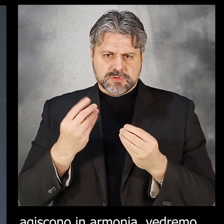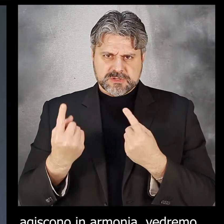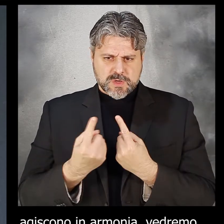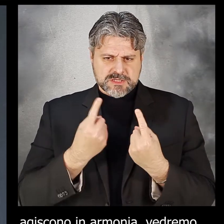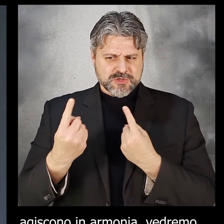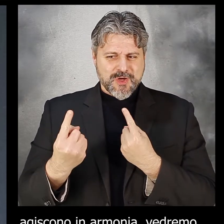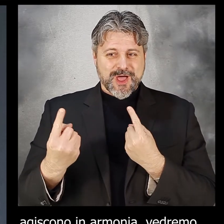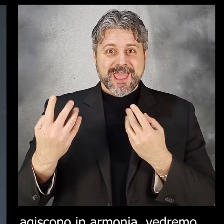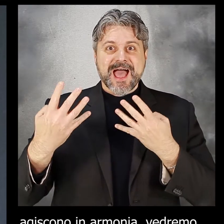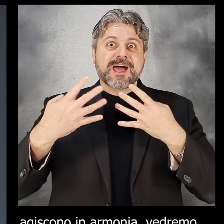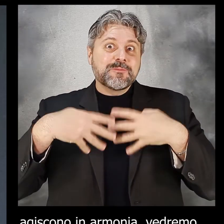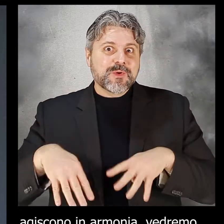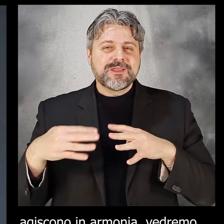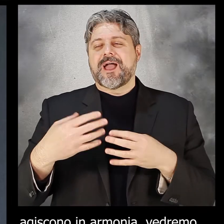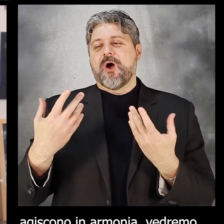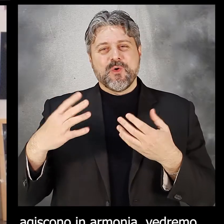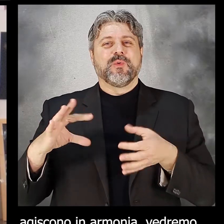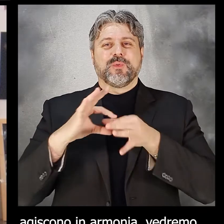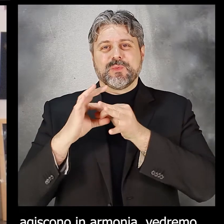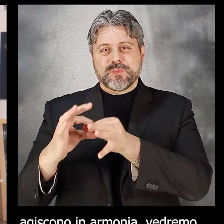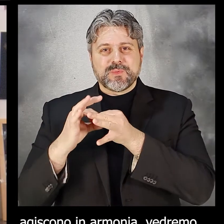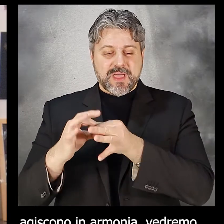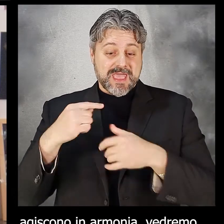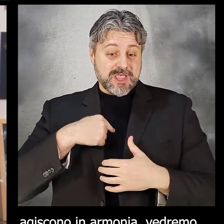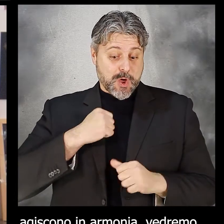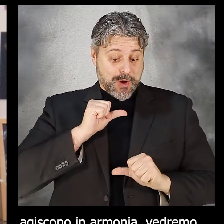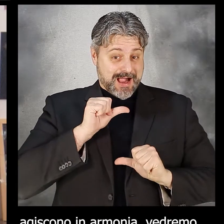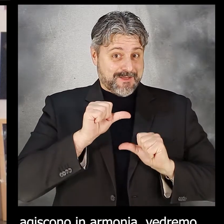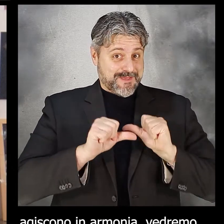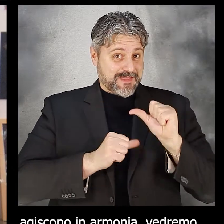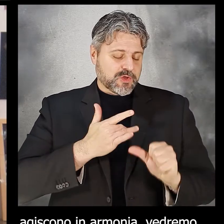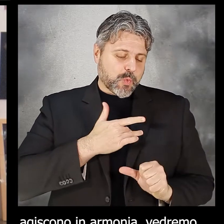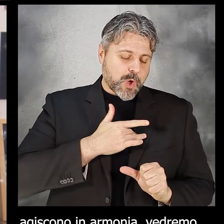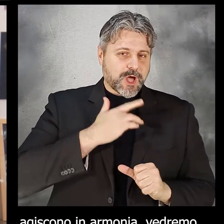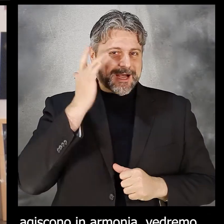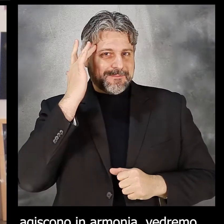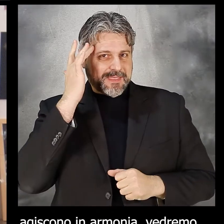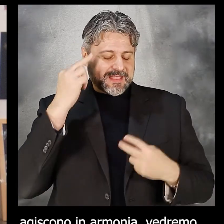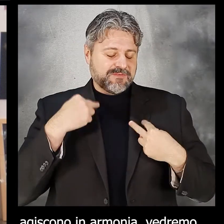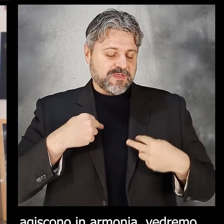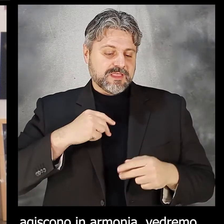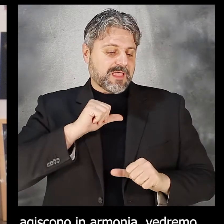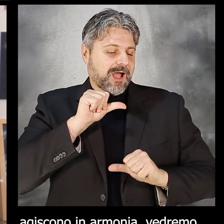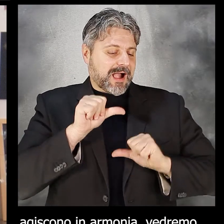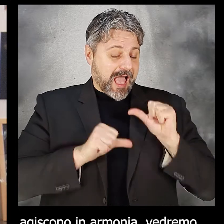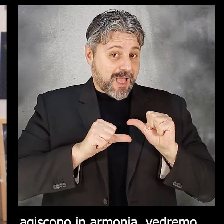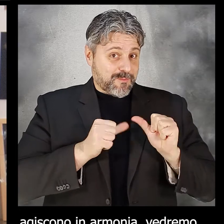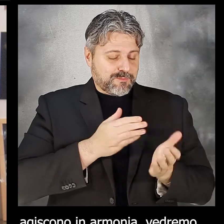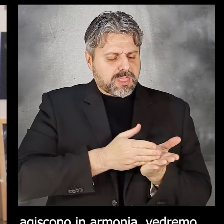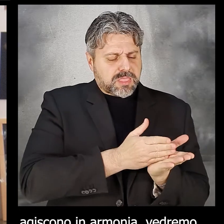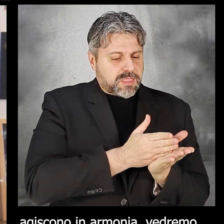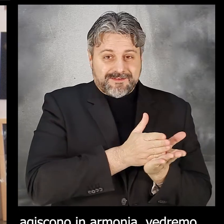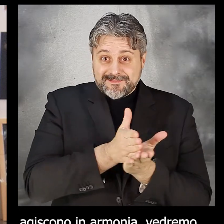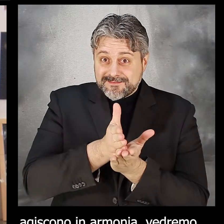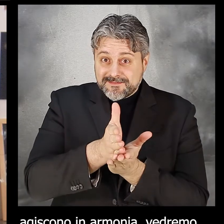agiscono in armonia, vedremo come il cambiamento nel cuore e nella vita di una singola